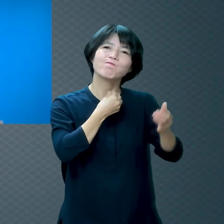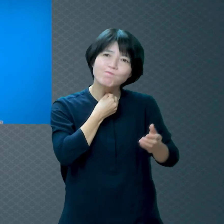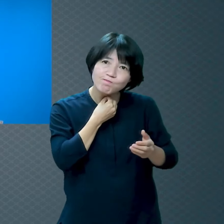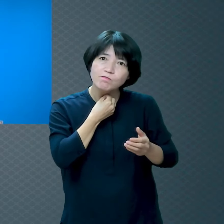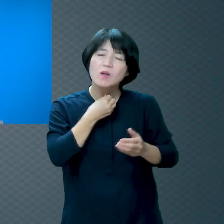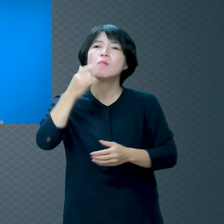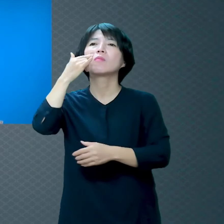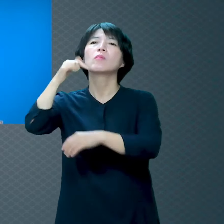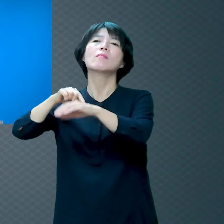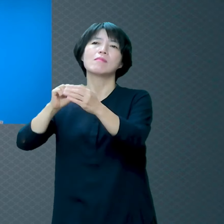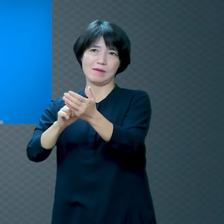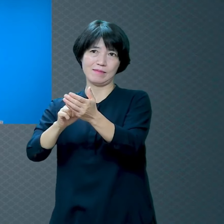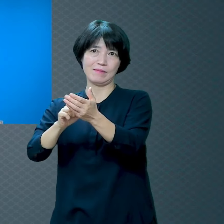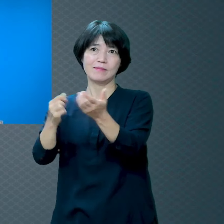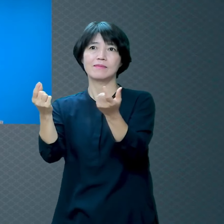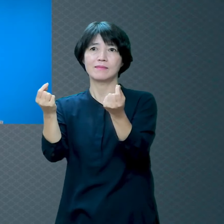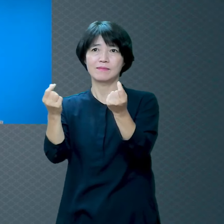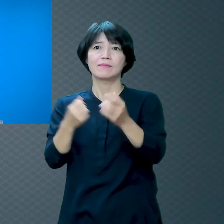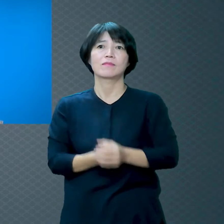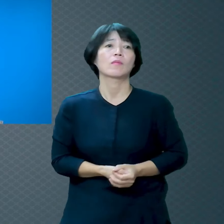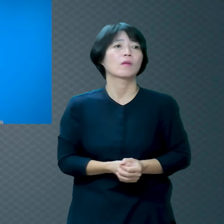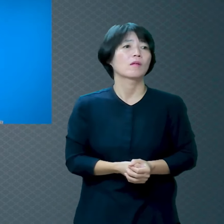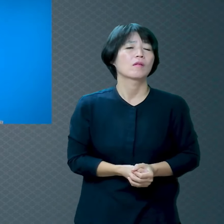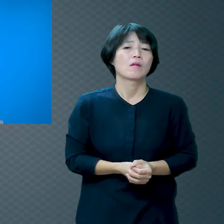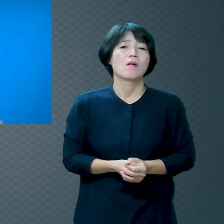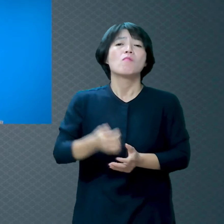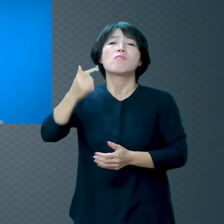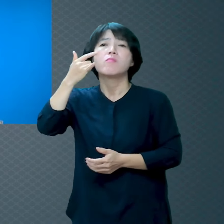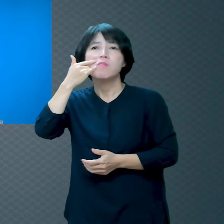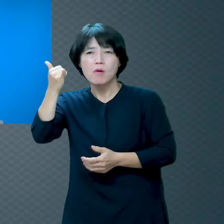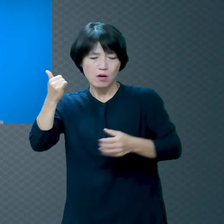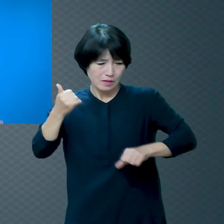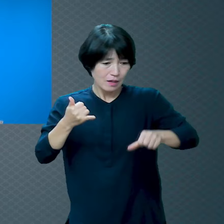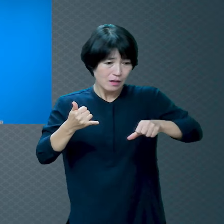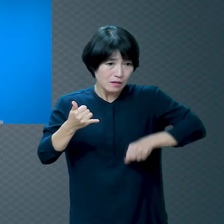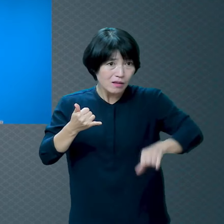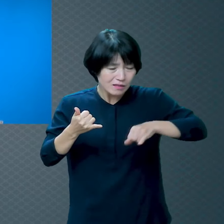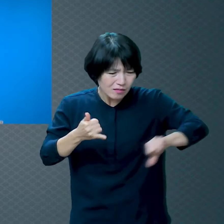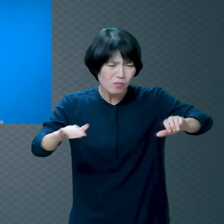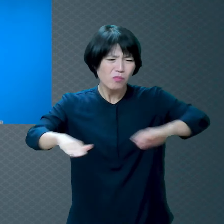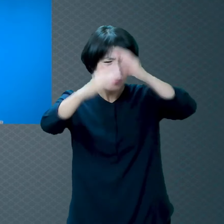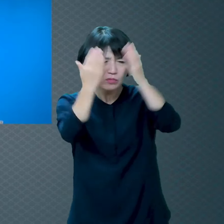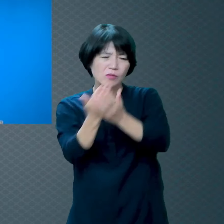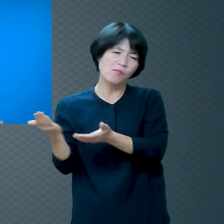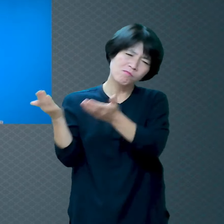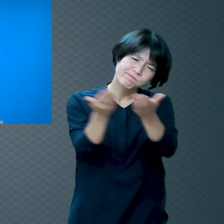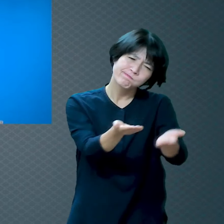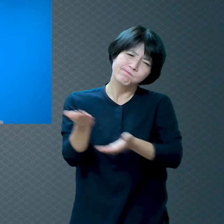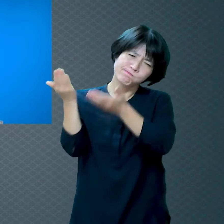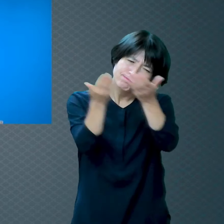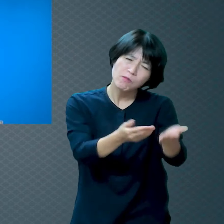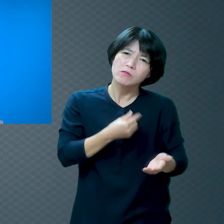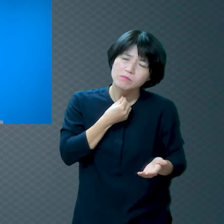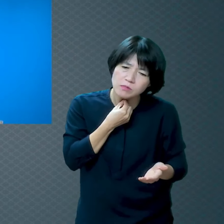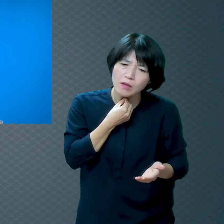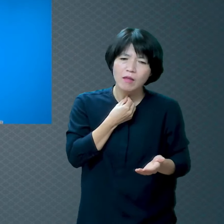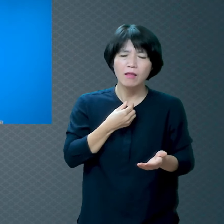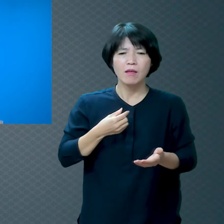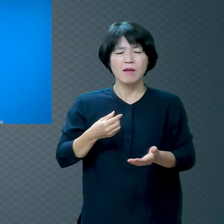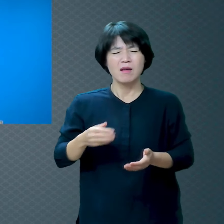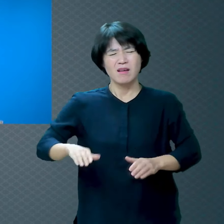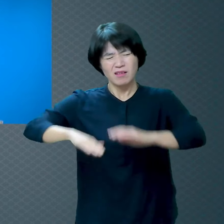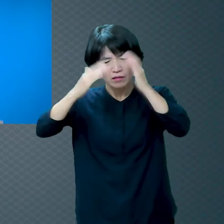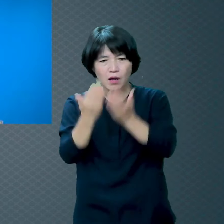모든 걸 다 주었음에도 불구하고 나중에 더 못 준 것 때문에